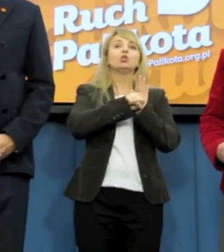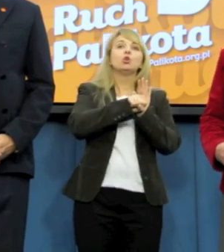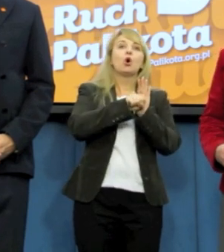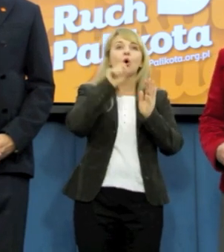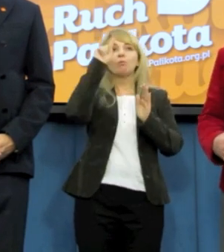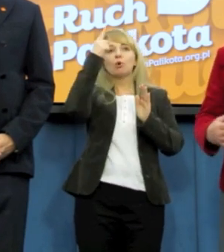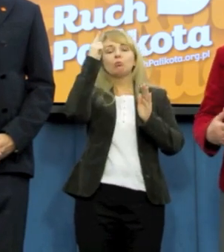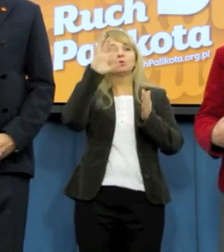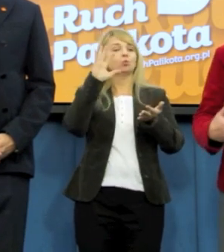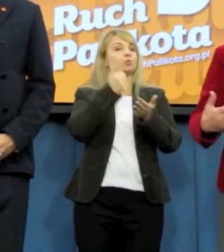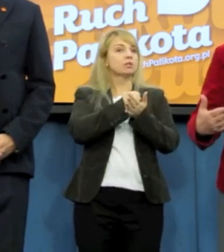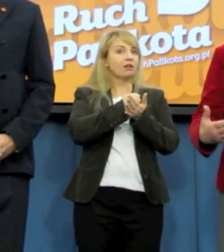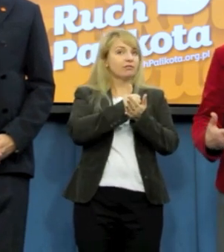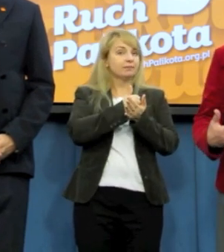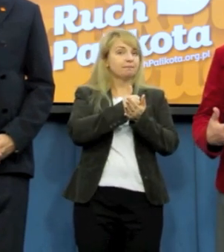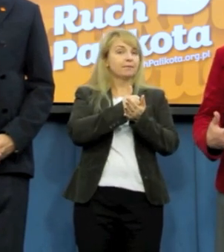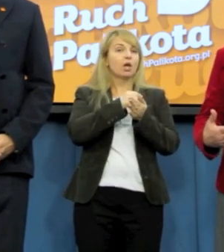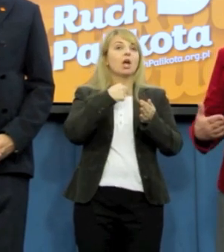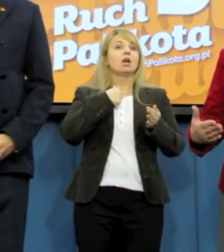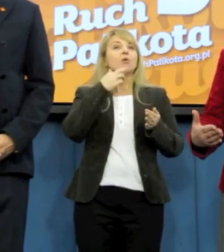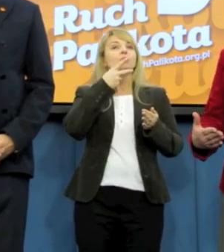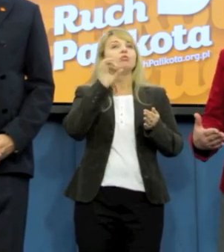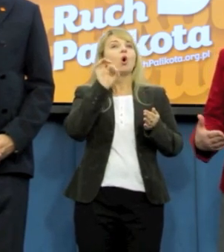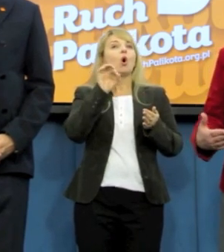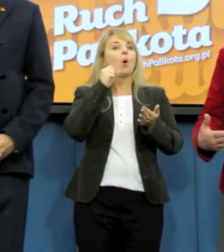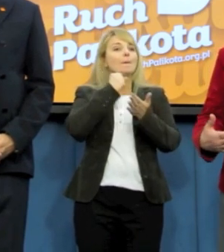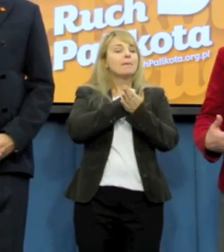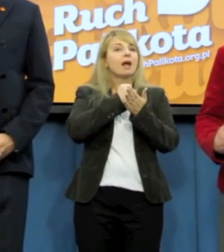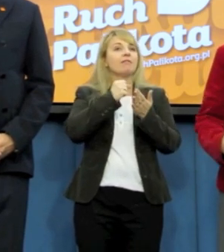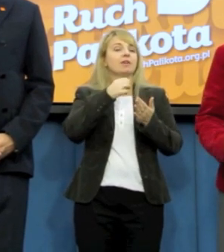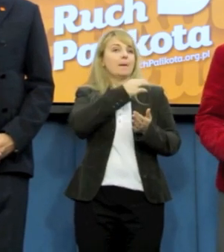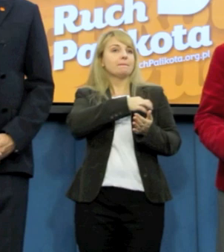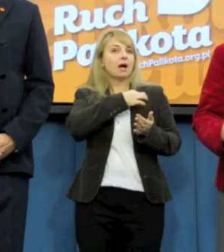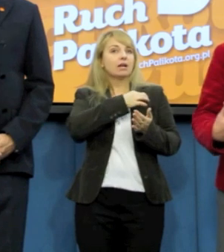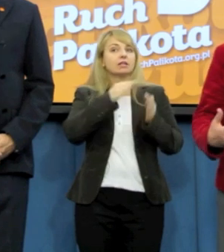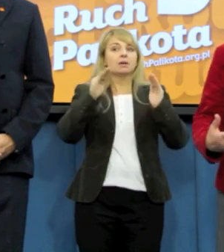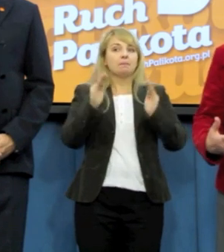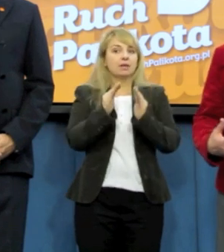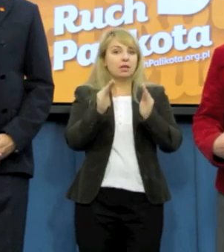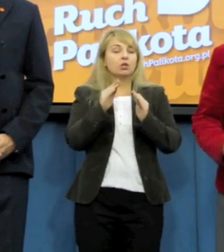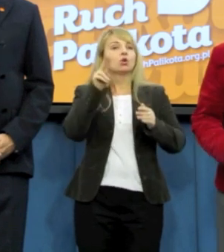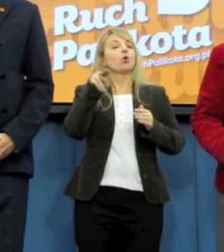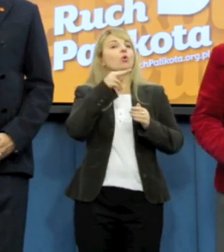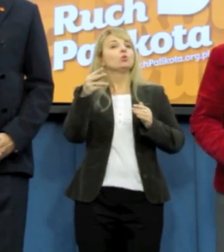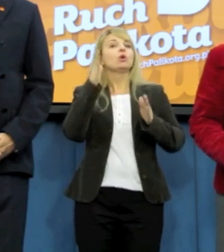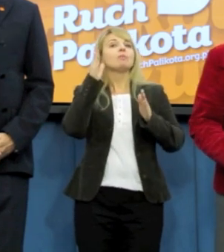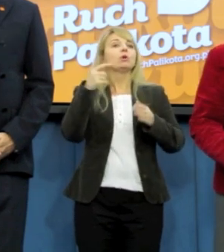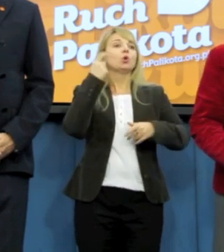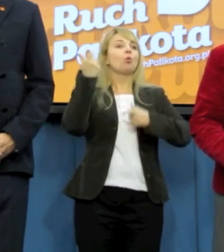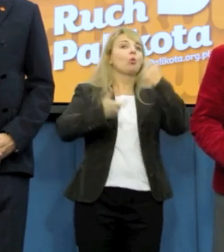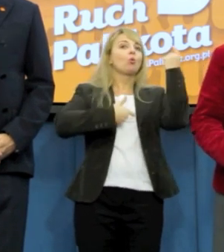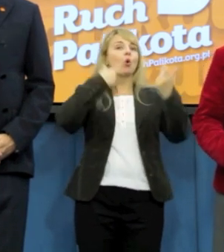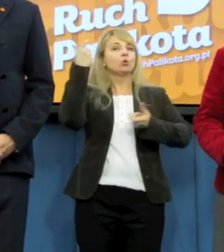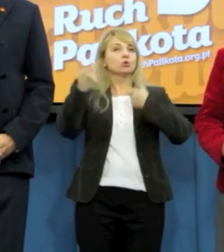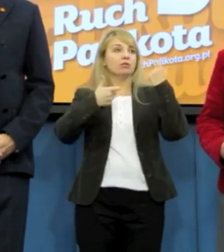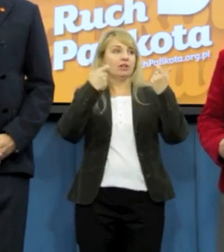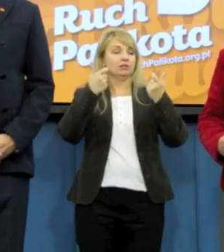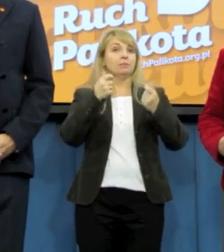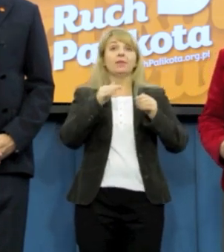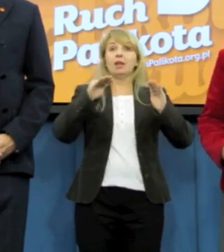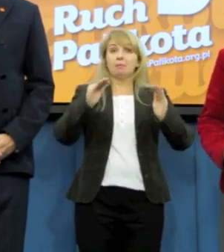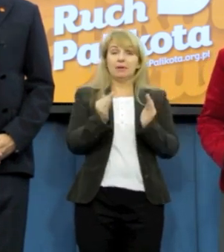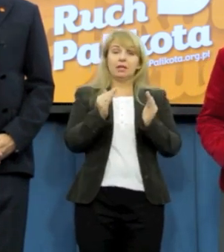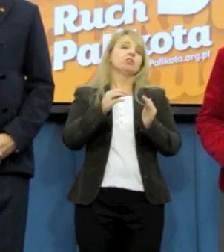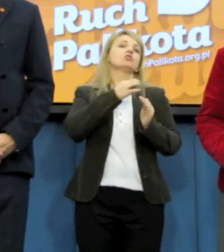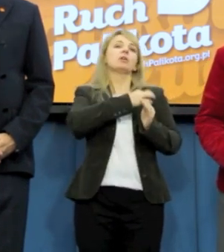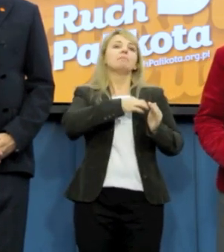ustawodawczej, a mówię tu o prawie partii mniejszych, które zawsze zostaną przegłosowane. Bo grozi to to, że mniejsze partie,